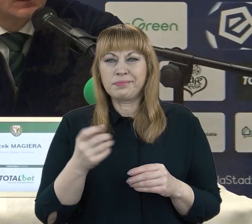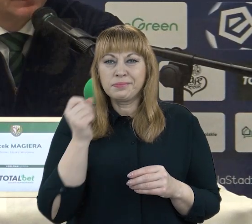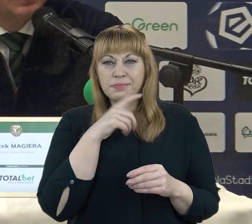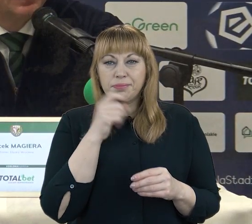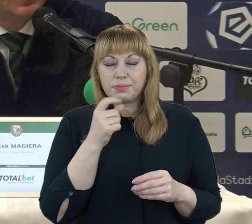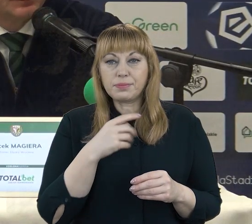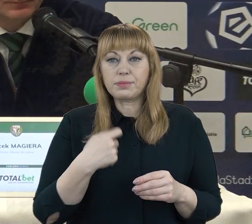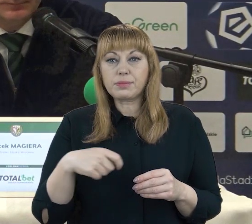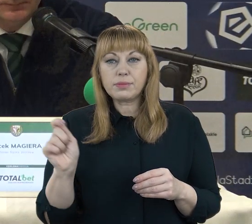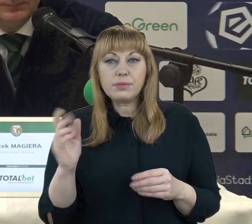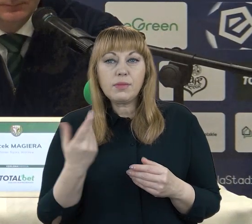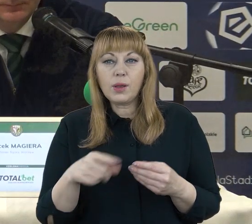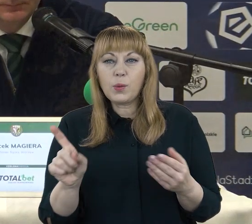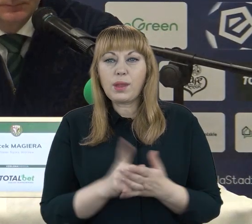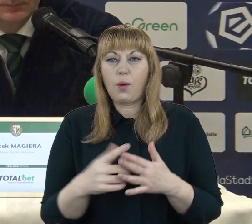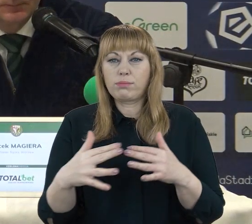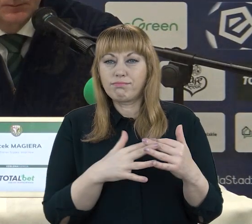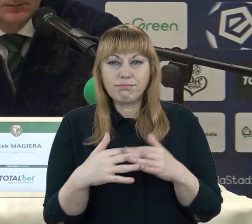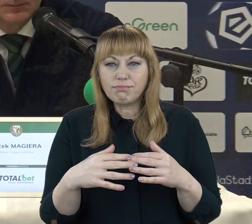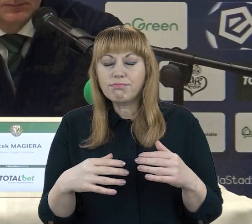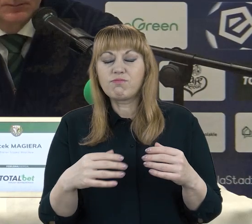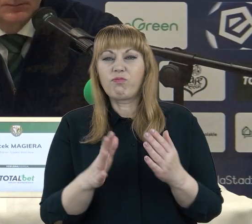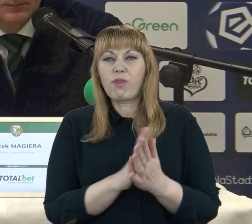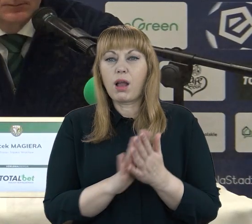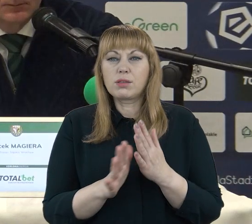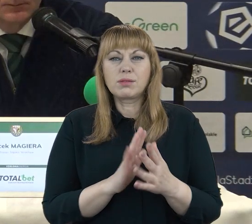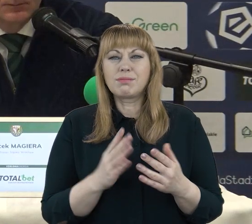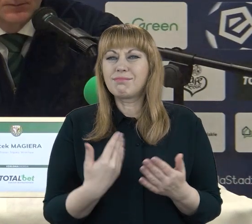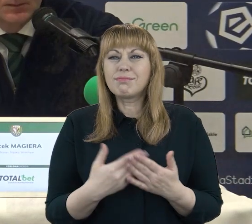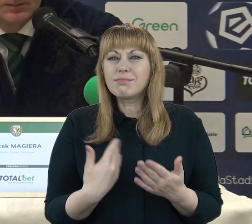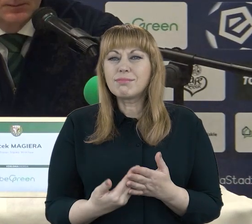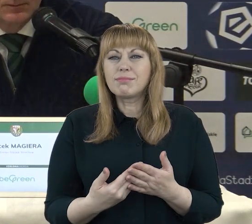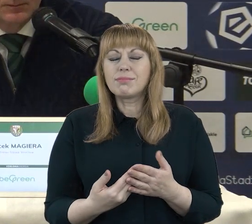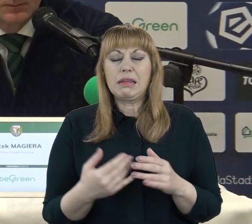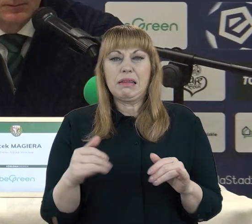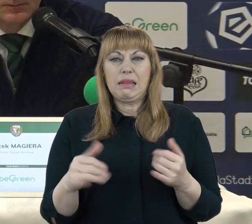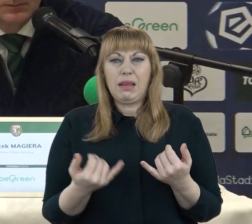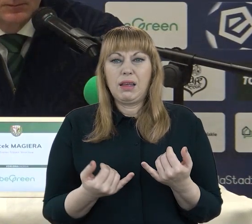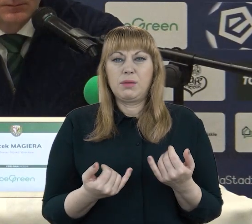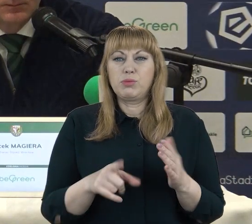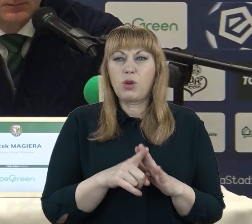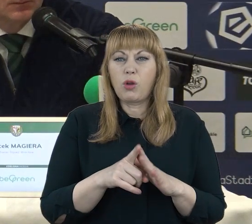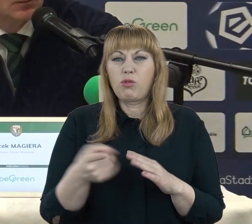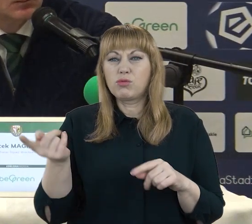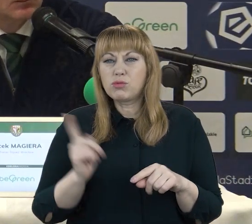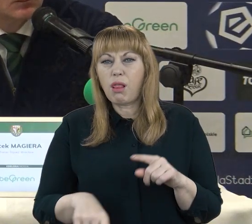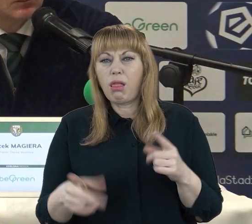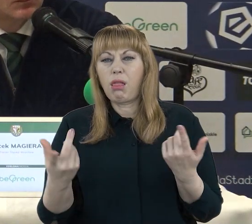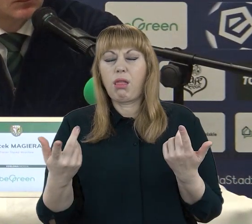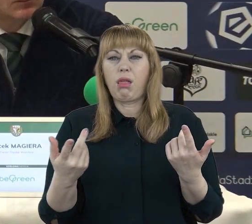nie do końca uda nam ich starć. źródła tego problemu leżą w jakimś przygotowaniu fizycznym, czy przygotowaniu zespołu, czy